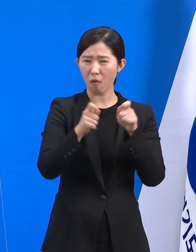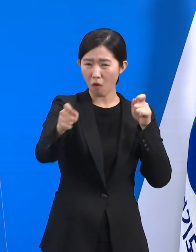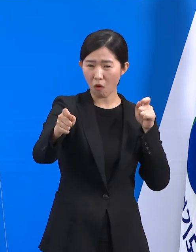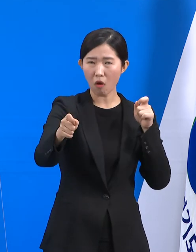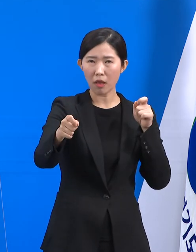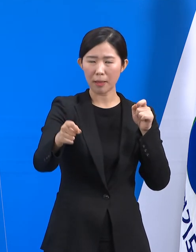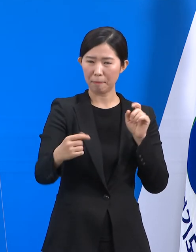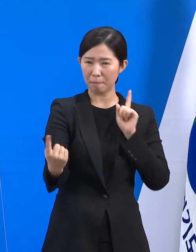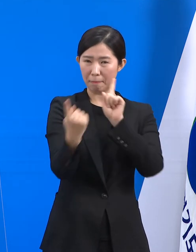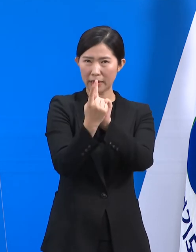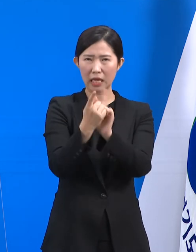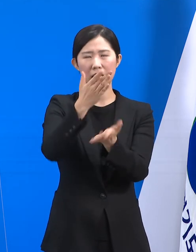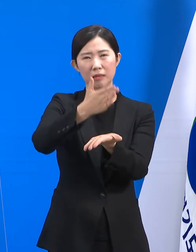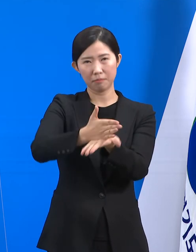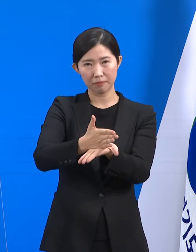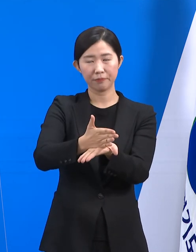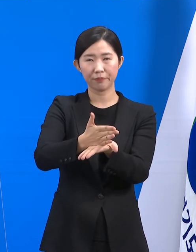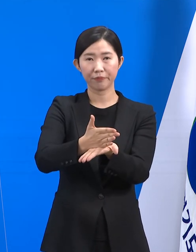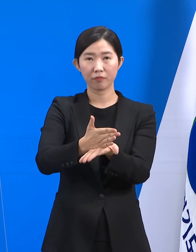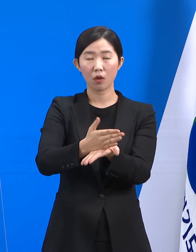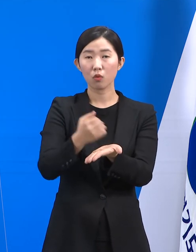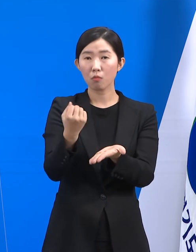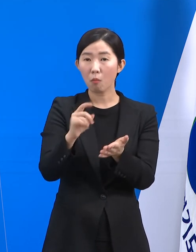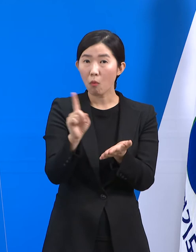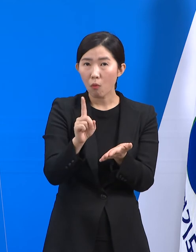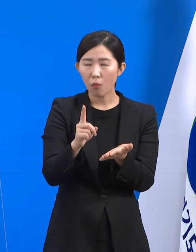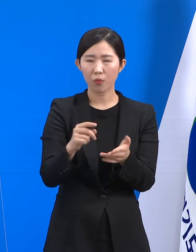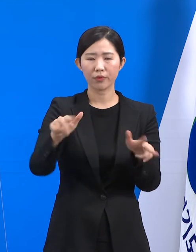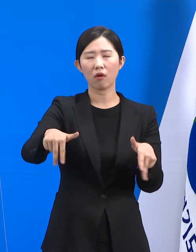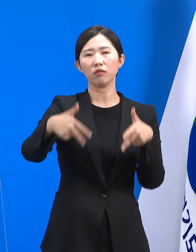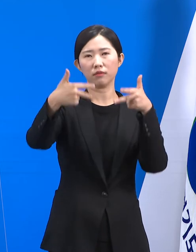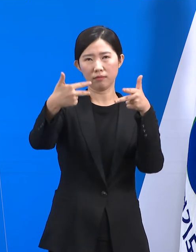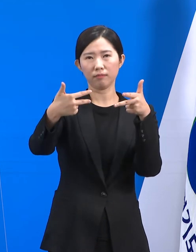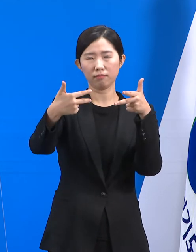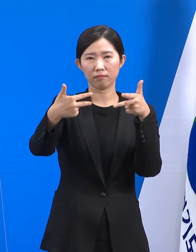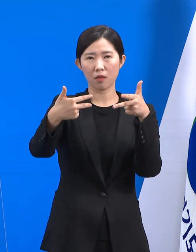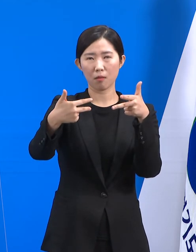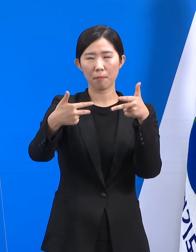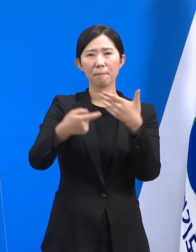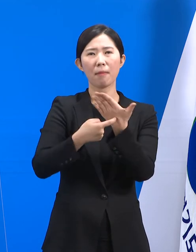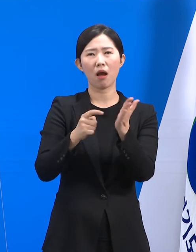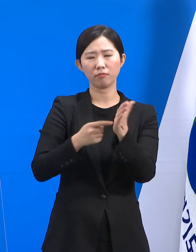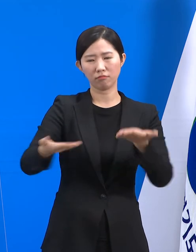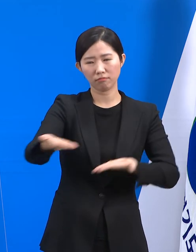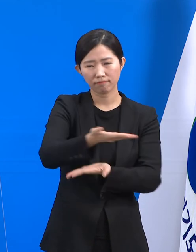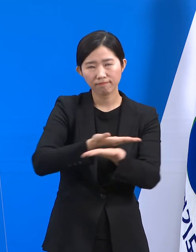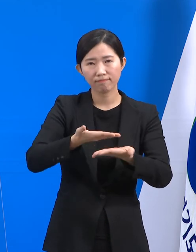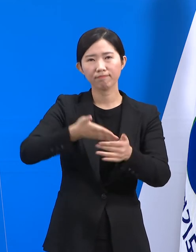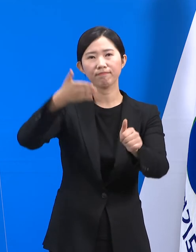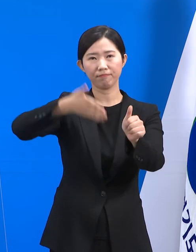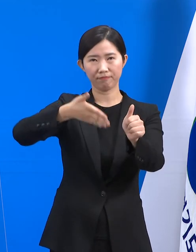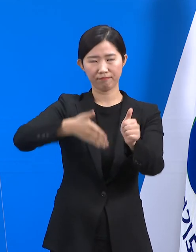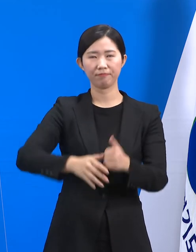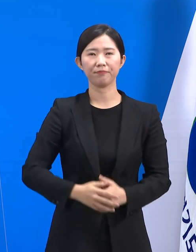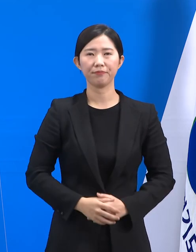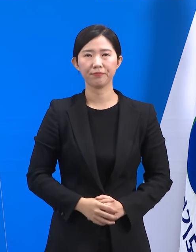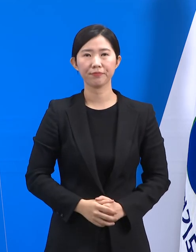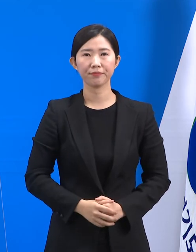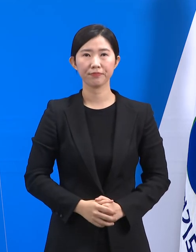주시고 영상 통화와 같은 비대면 방식으로 서로 보고 싶은 마음을 나눠주시길 당부드립니다.